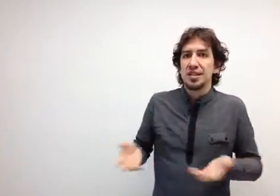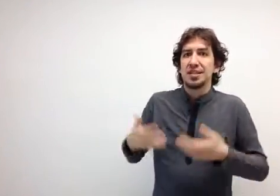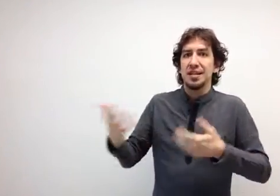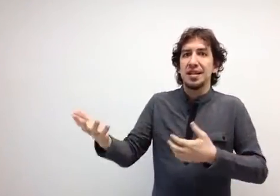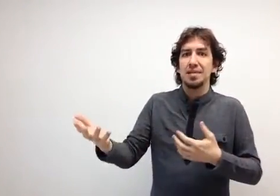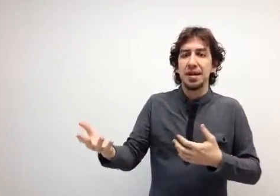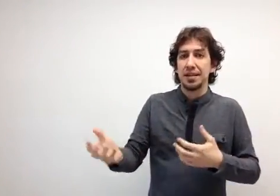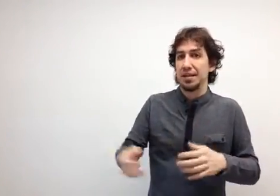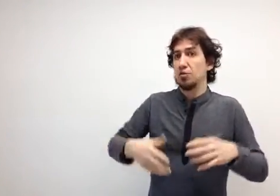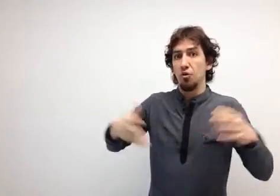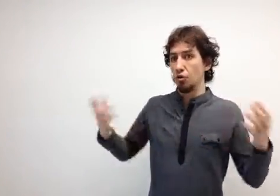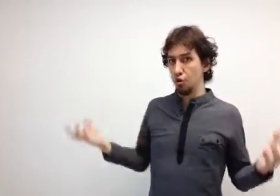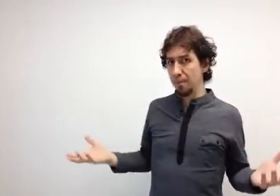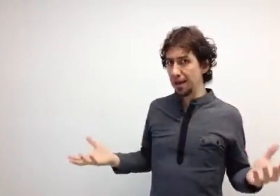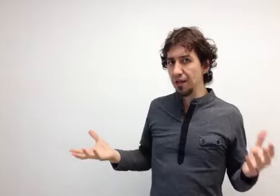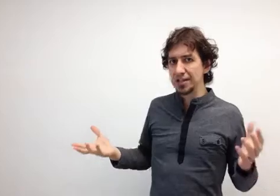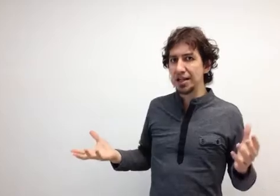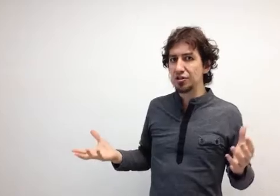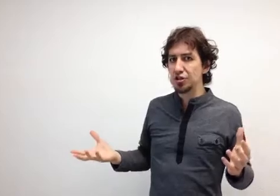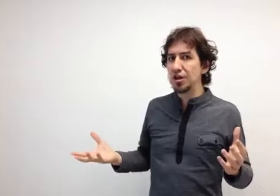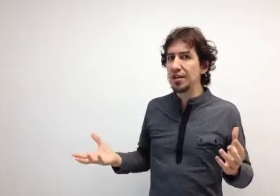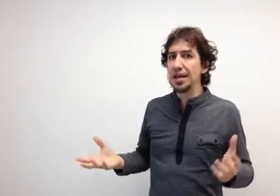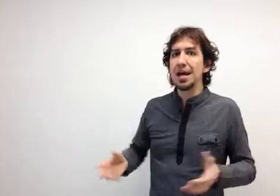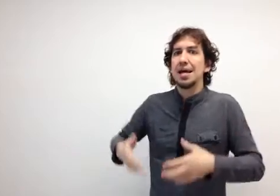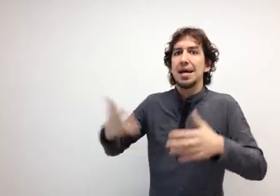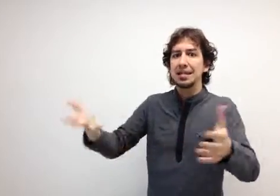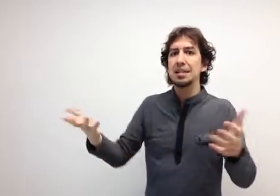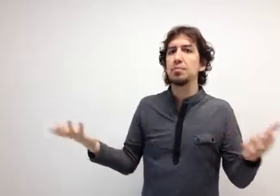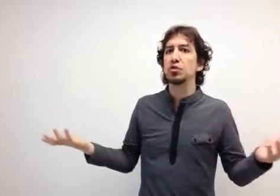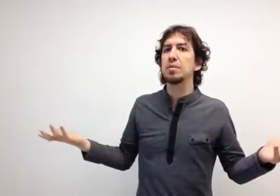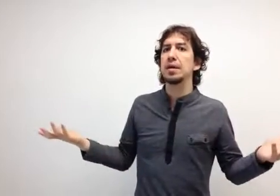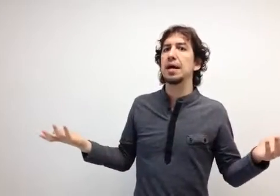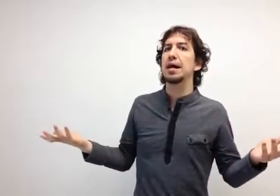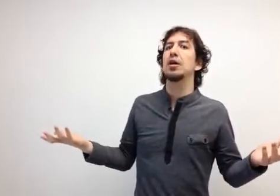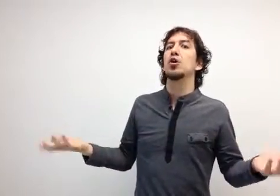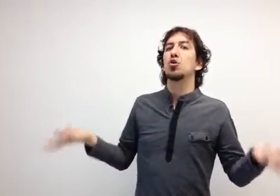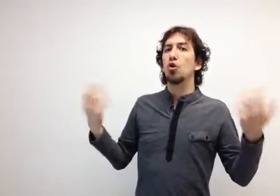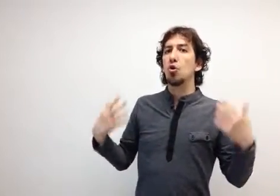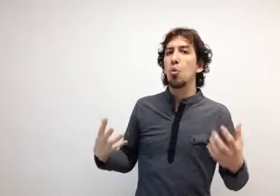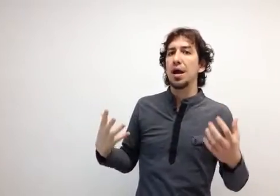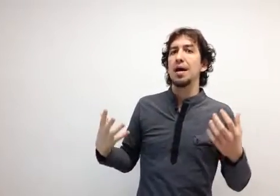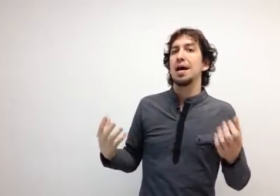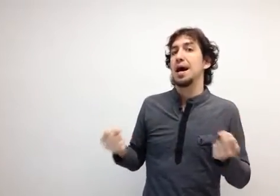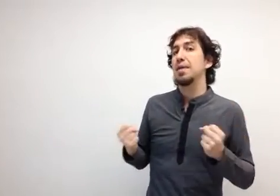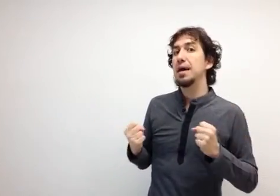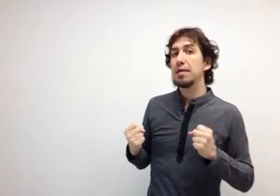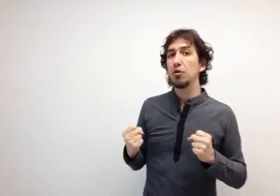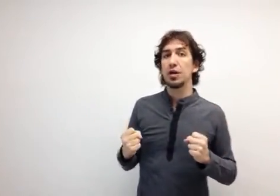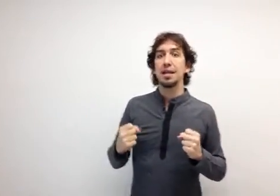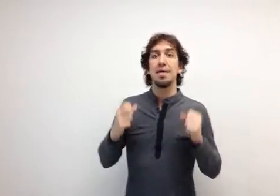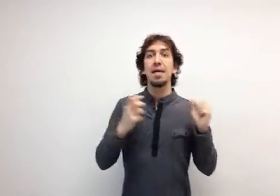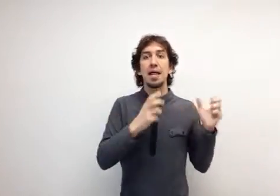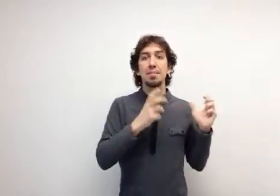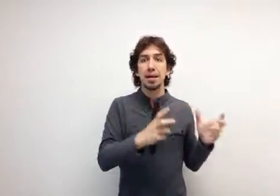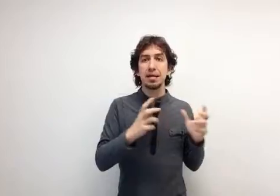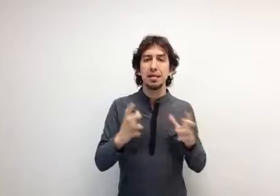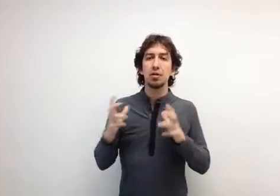estrategias de marketing, con lo complicado que están las cosas hoy en día, es que es imposible llegar. Con lo cual, a día de hoy, la idea de marketing de